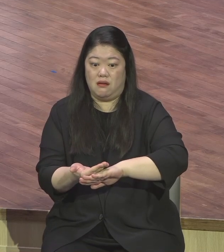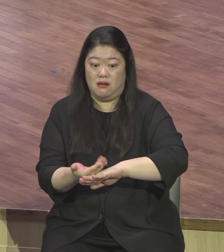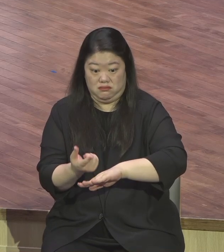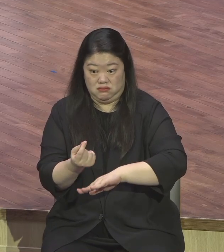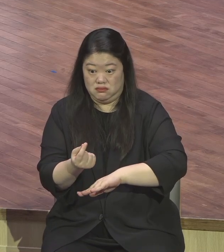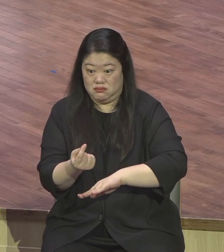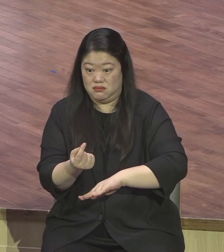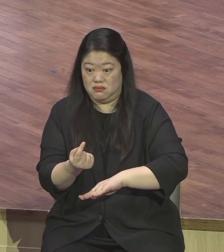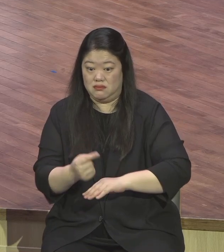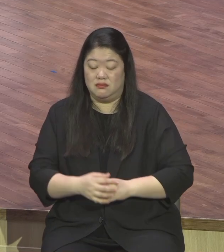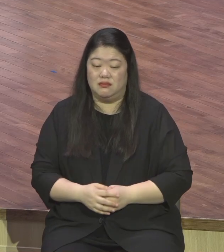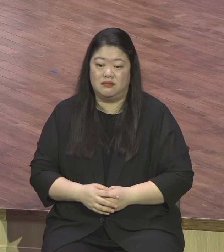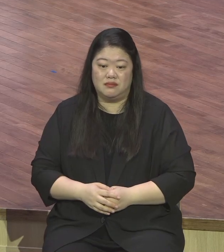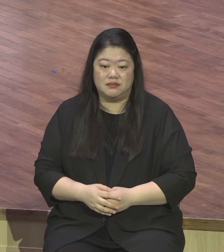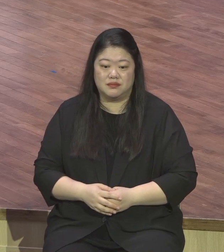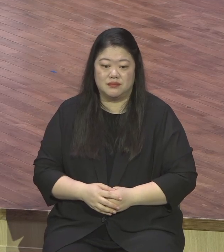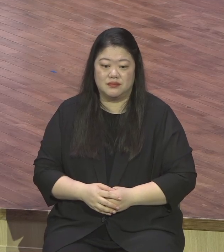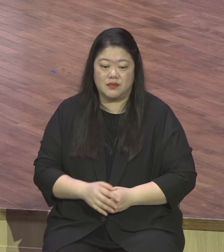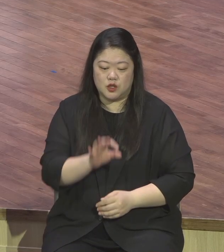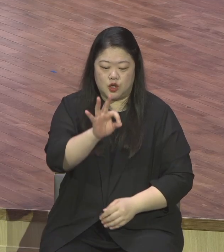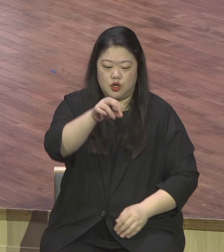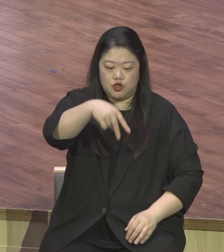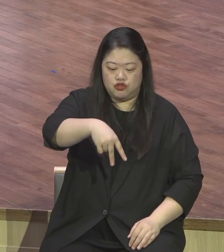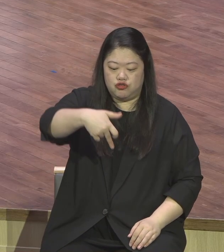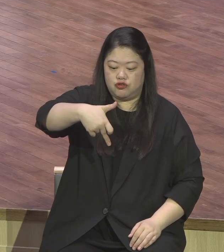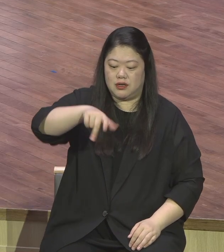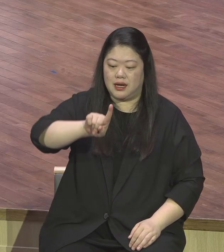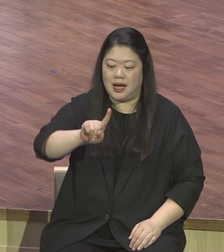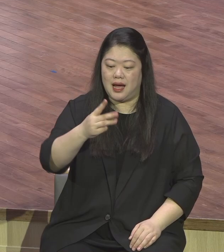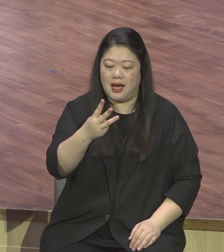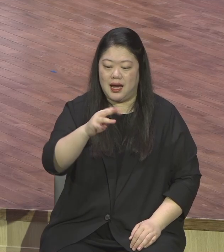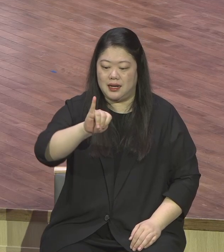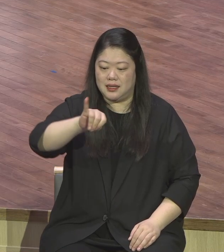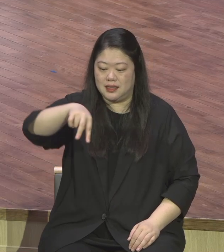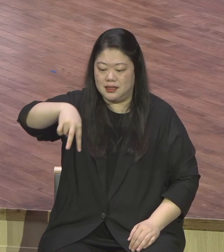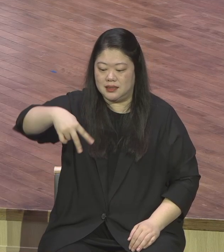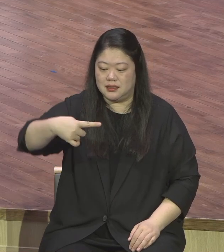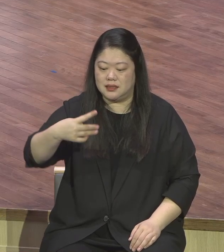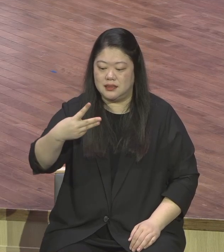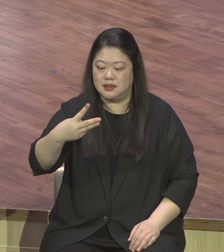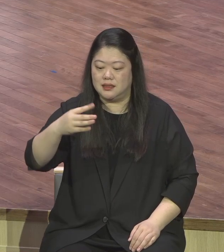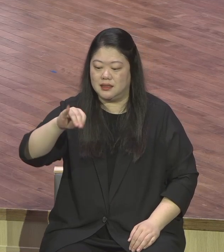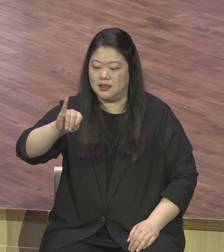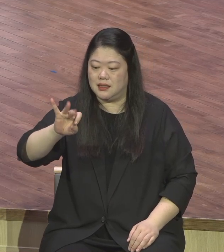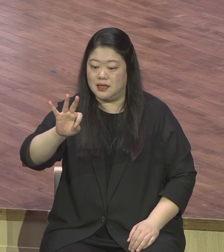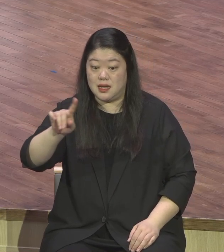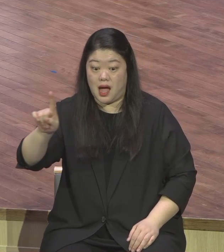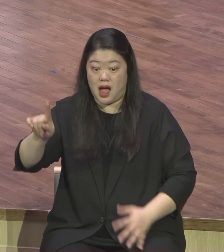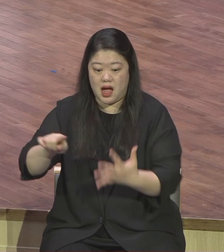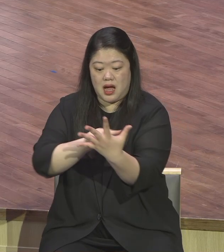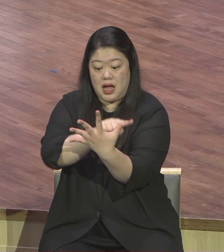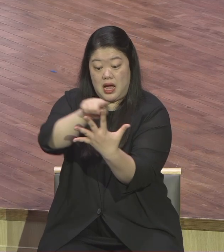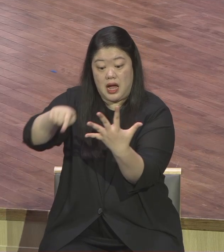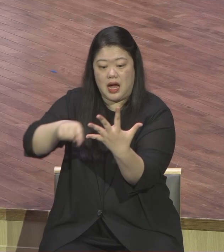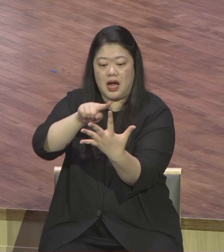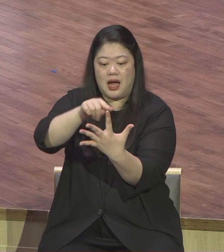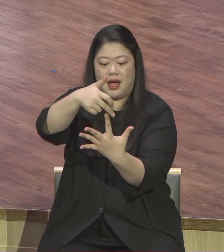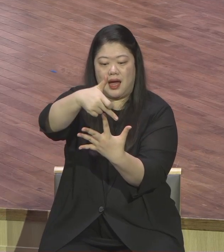이 유카리스티아 안에 유카리스가 있다는 걸 알아야 돼요 은혜 받은 자가 드리는 감사